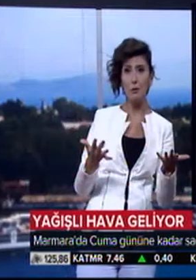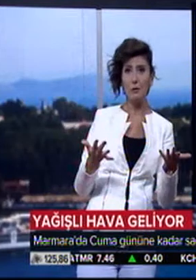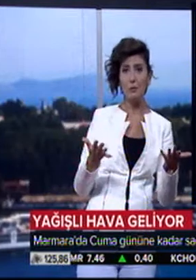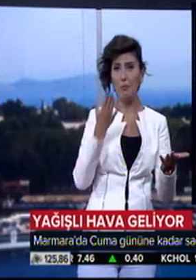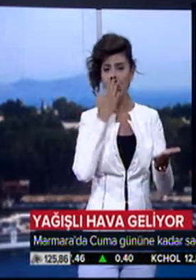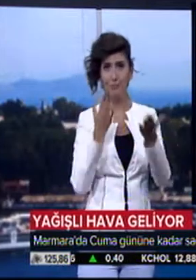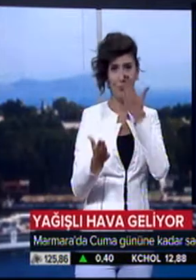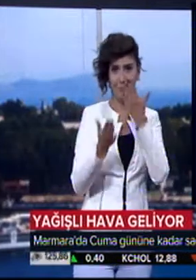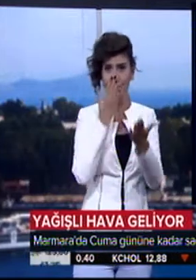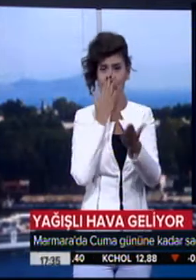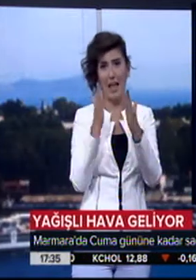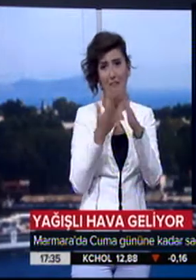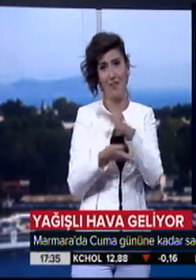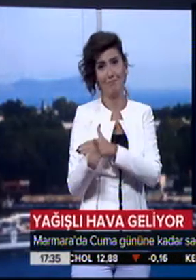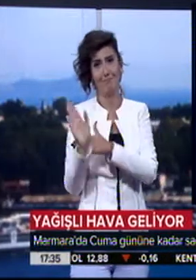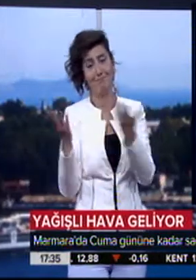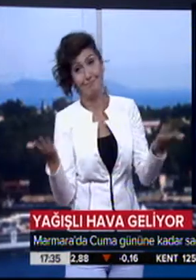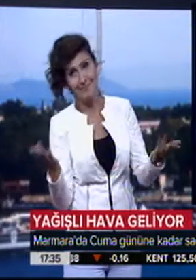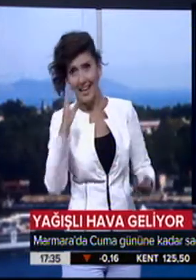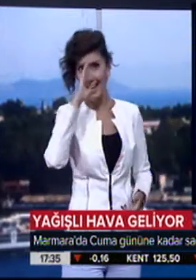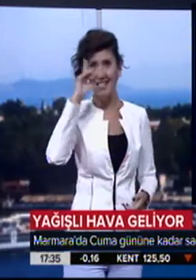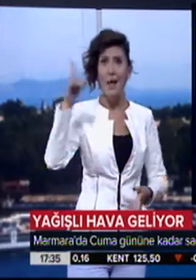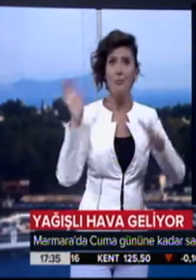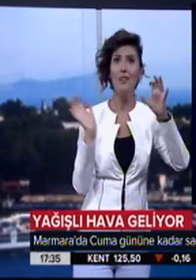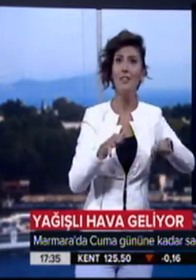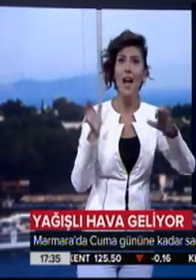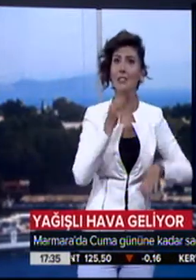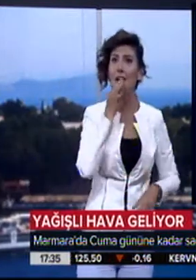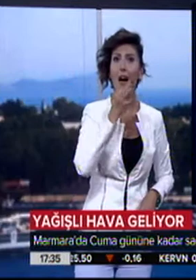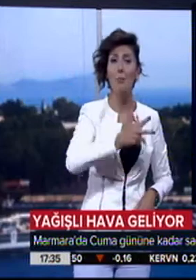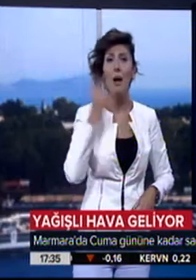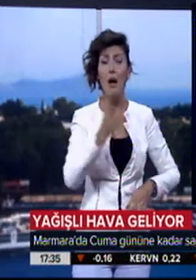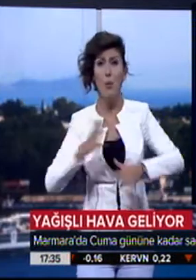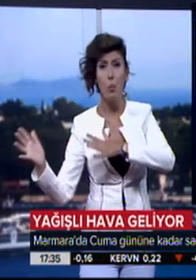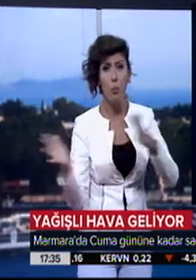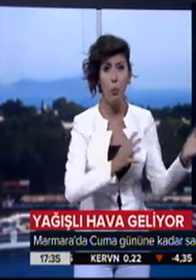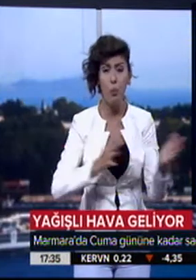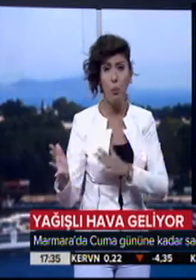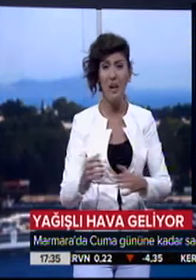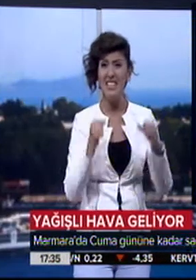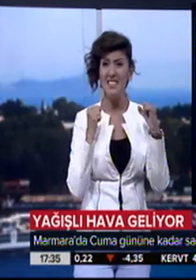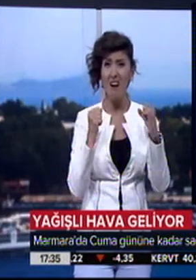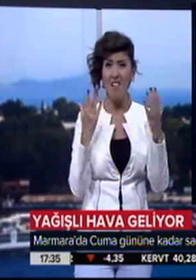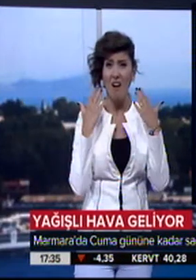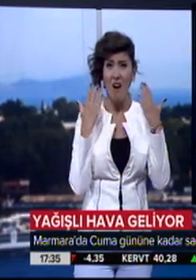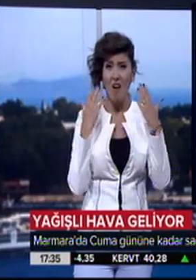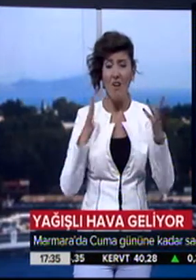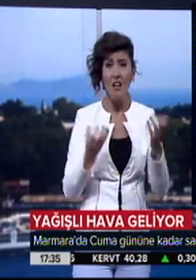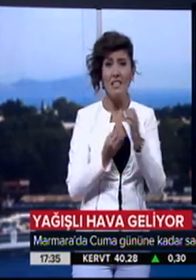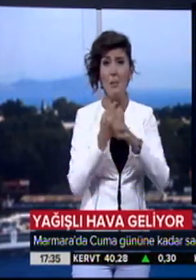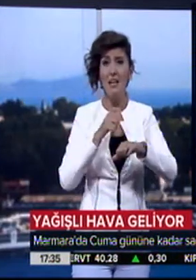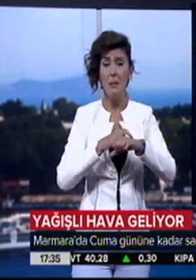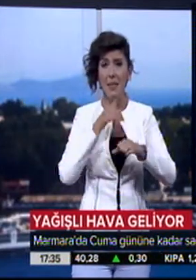herkes evine. İstanbul'da yağışın habercisi ise kuvvetli rüzgar oldu. Sertleşen hava şartları nedeniyle sabah